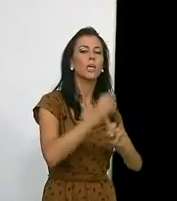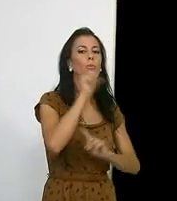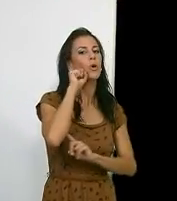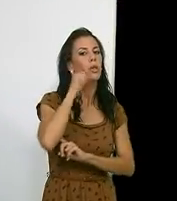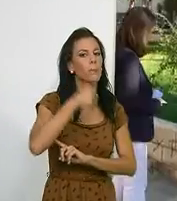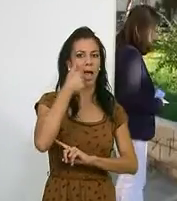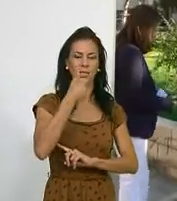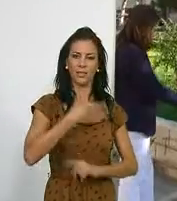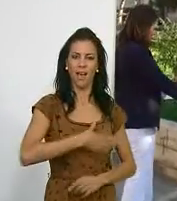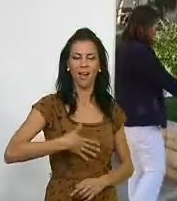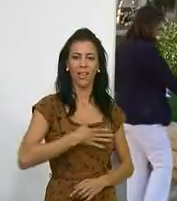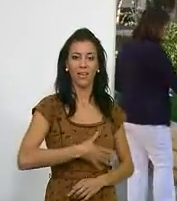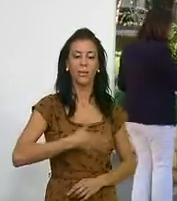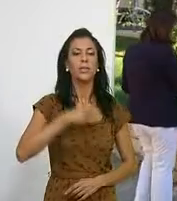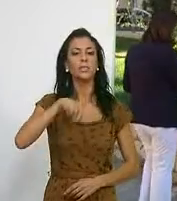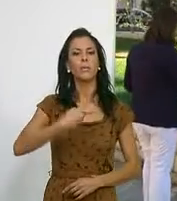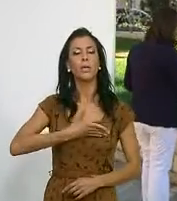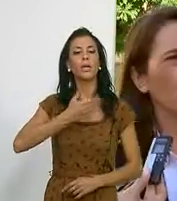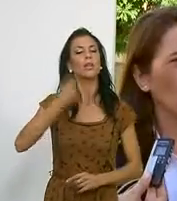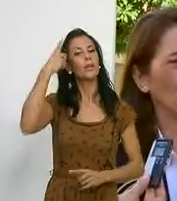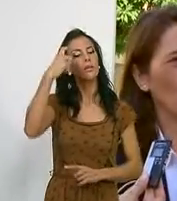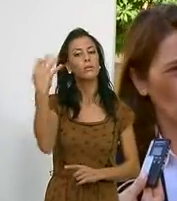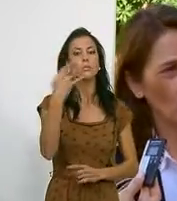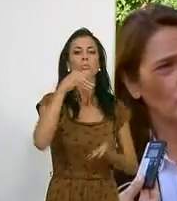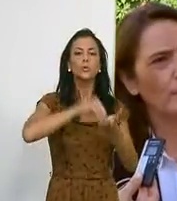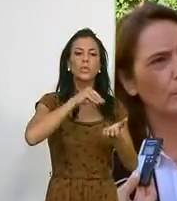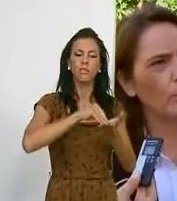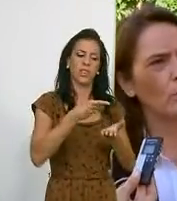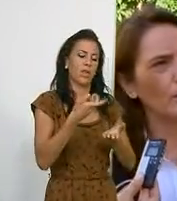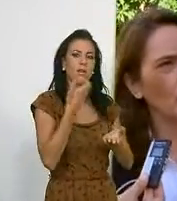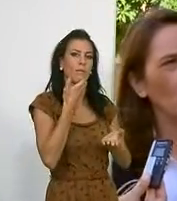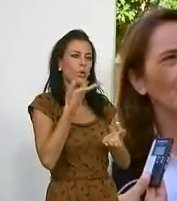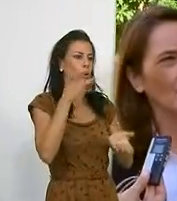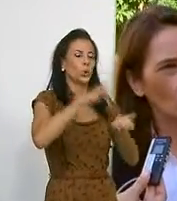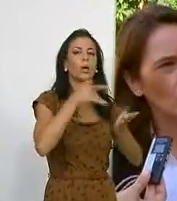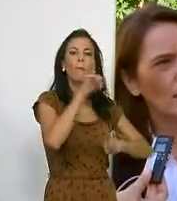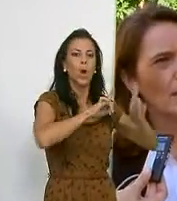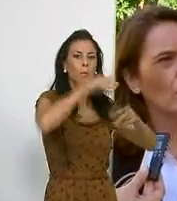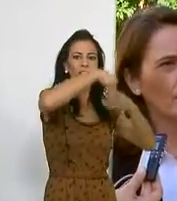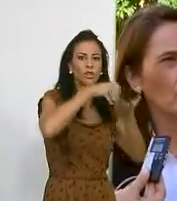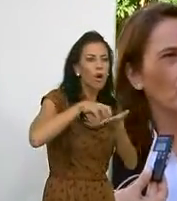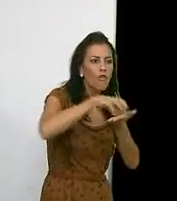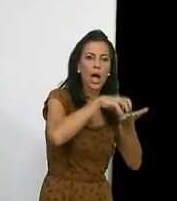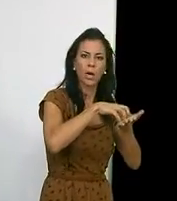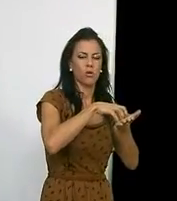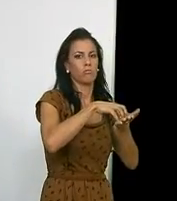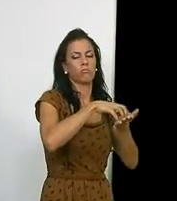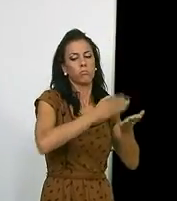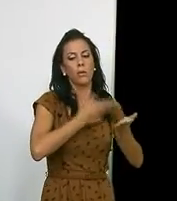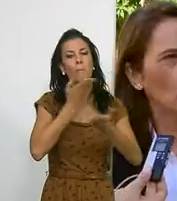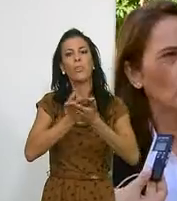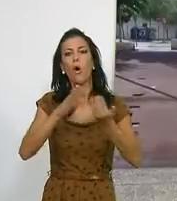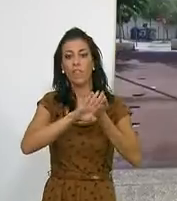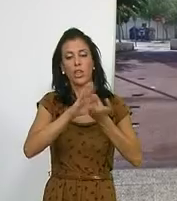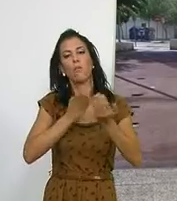más agradable. La primera de él recuerda que en ocasiones los problemas que surgen en los barrios llegan al ayuntamiento por el propio